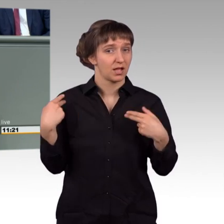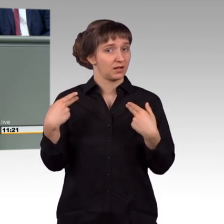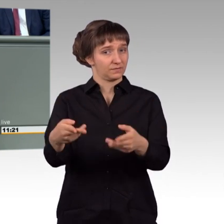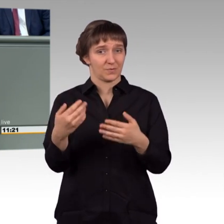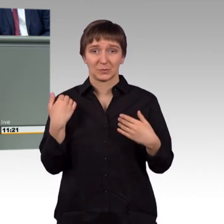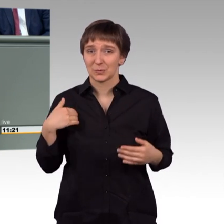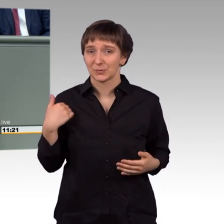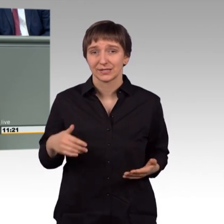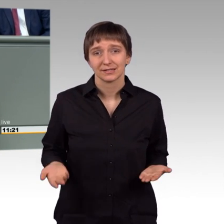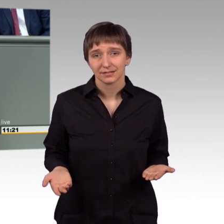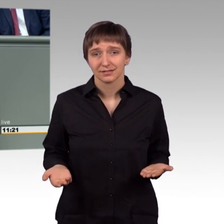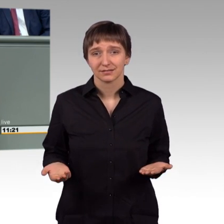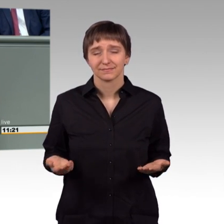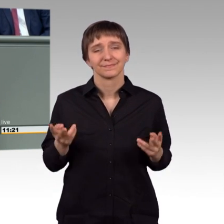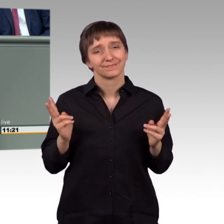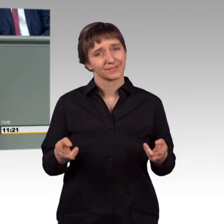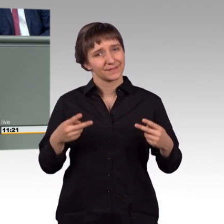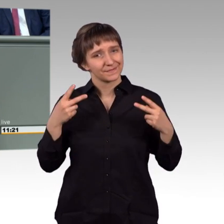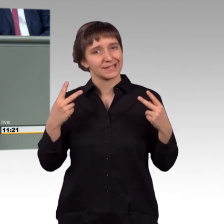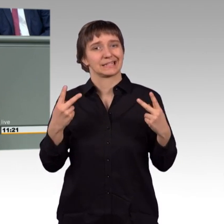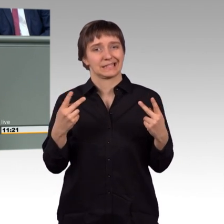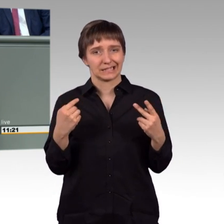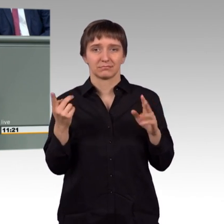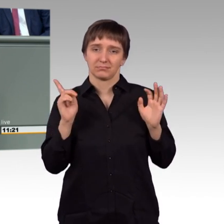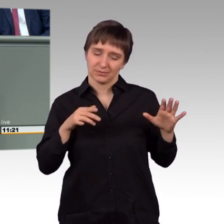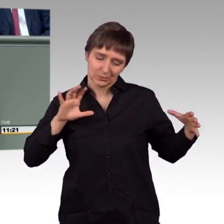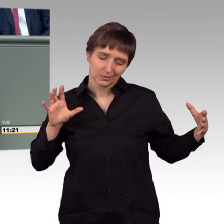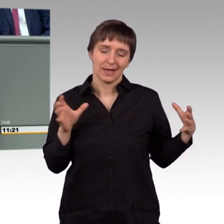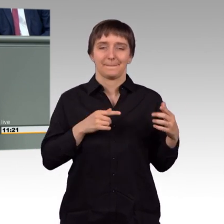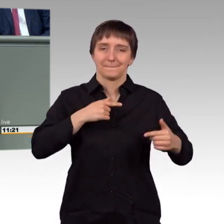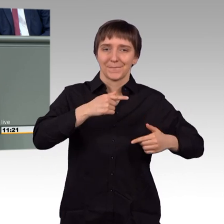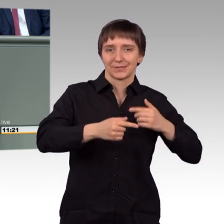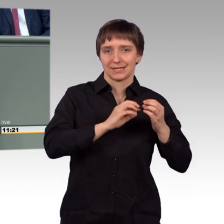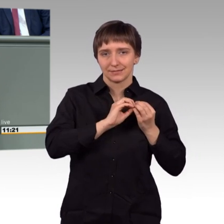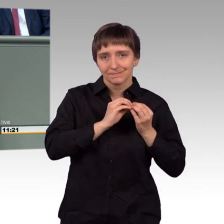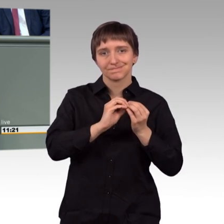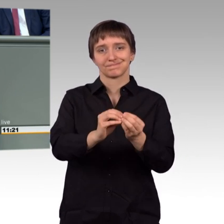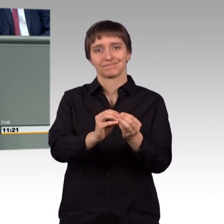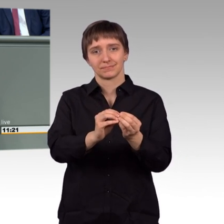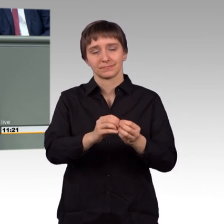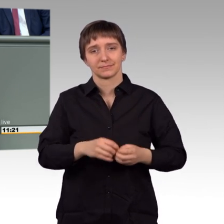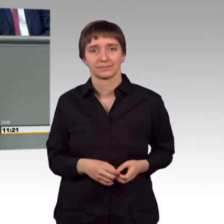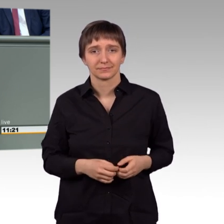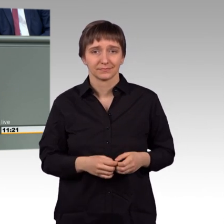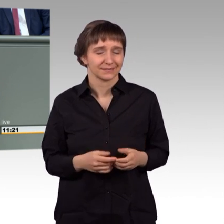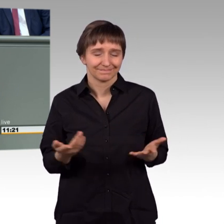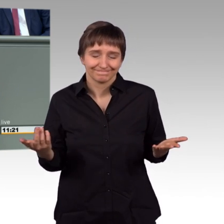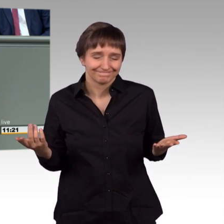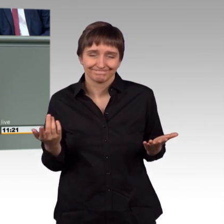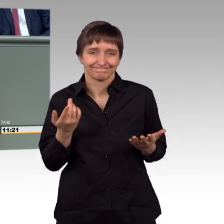deswegen ist es wichtig, dass wir miteinander diesen Prozess gemeinsam gestalten. Und ich kann das, was der Kollege Wadephul hier